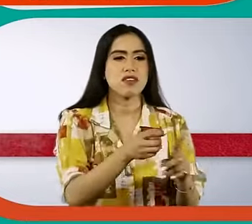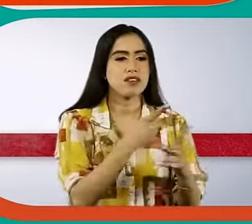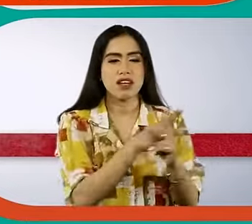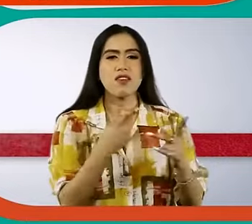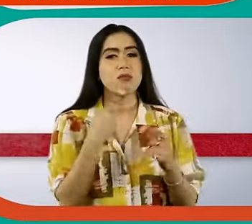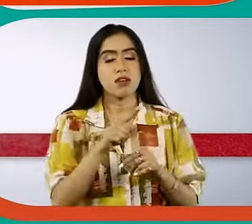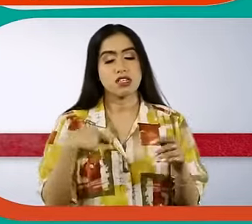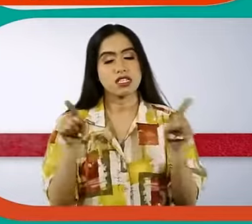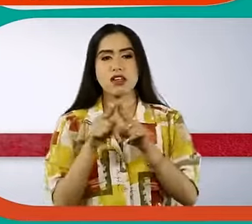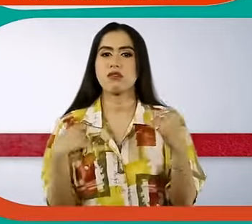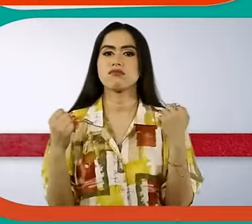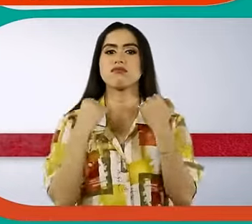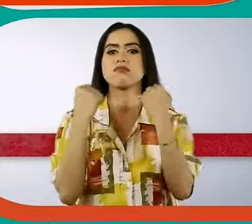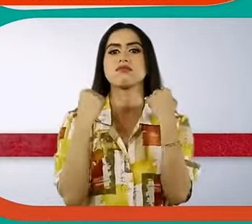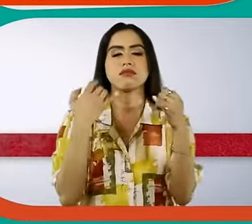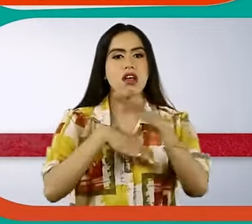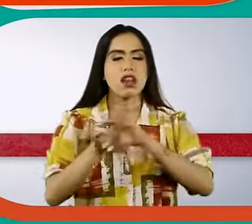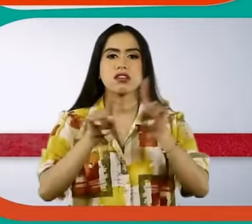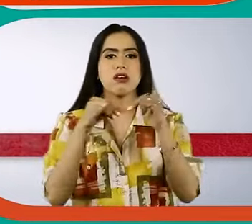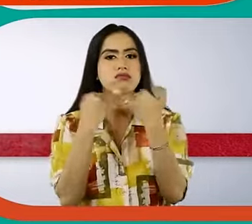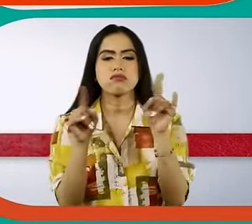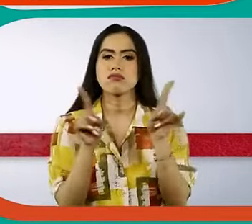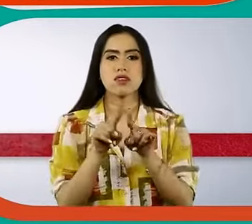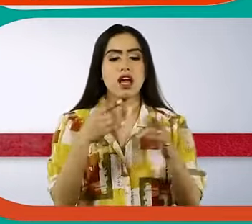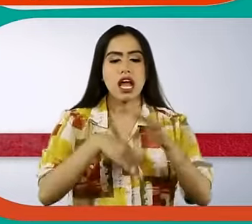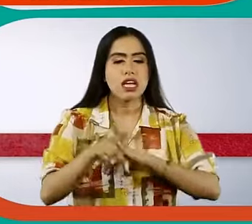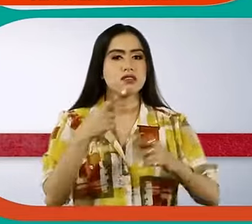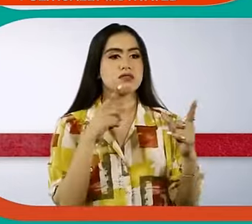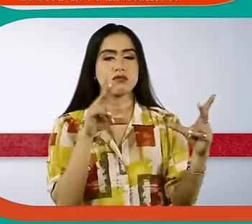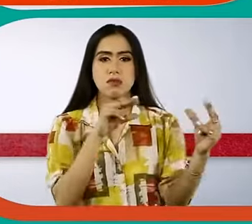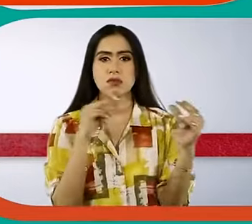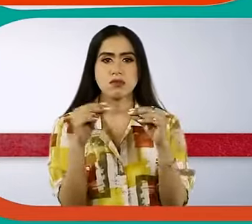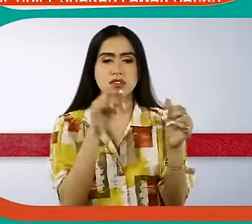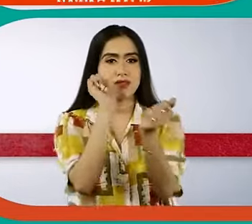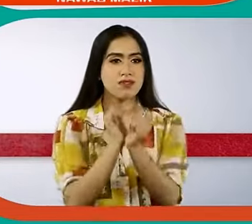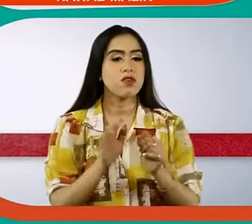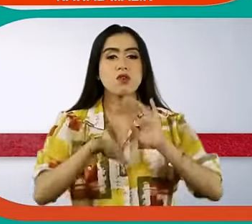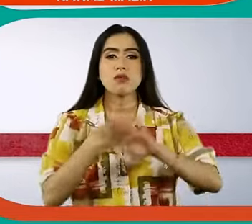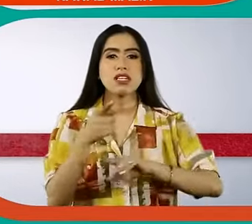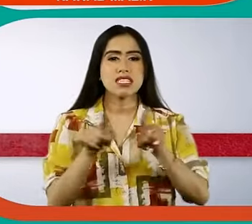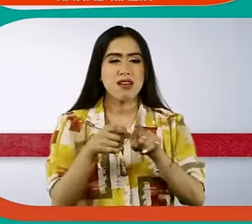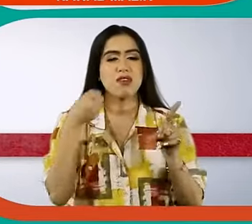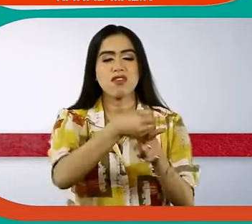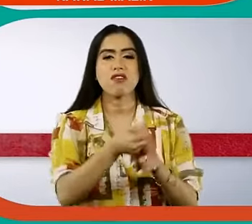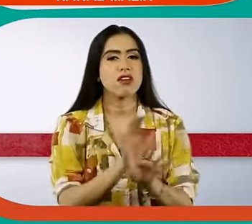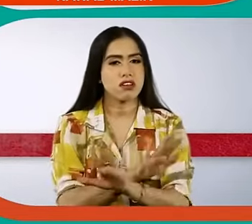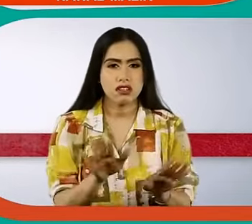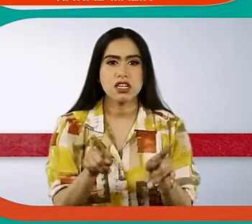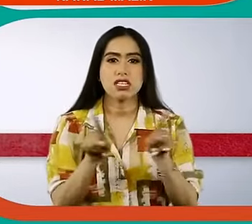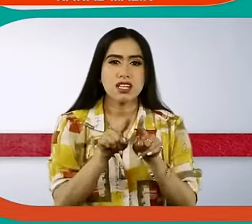लेकिन हम इसके खिलाफ लड़ेगे जो भी होगा इन्वेस्टिगेशन में सामने आ ही जाएगा बस इन्वेस्टिगेशन पर किसी तरह का प्रेशन रही हो